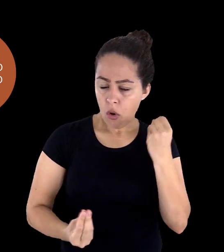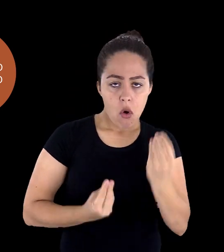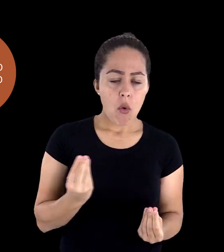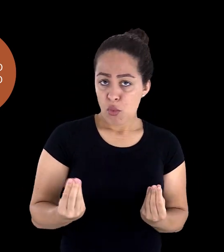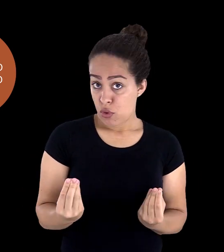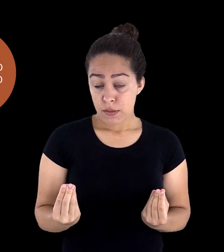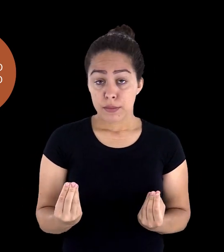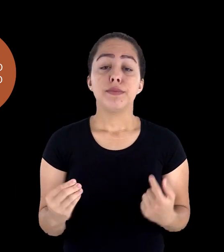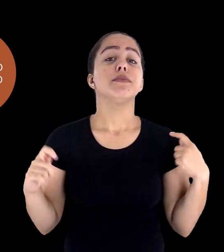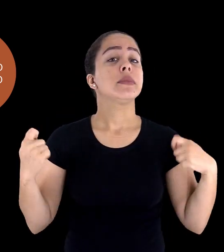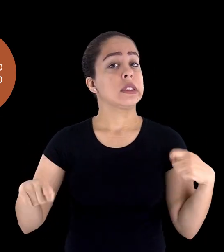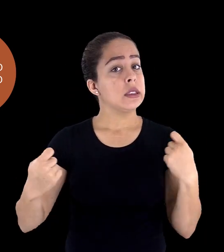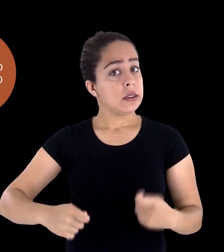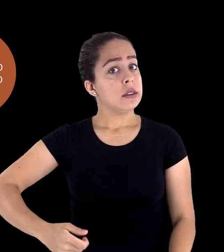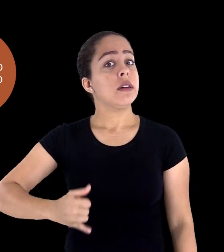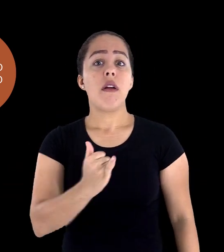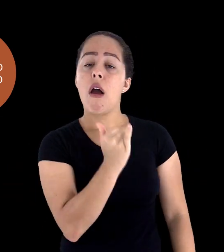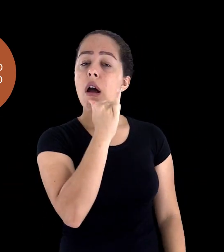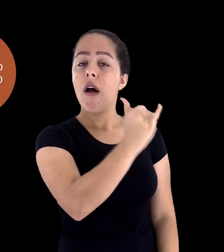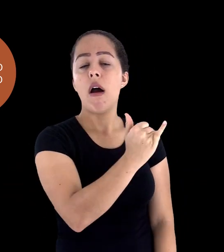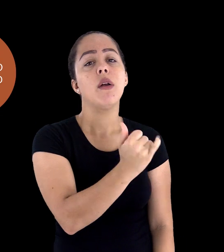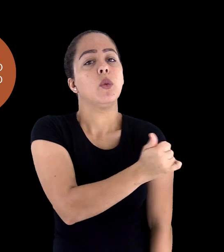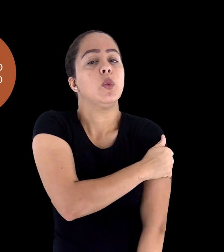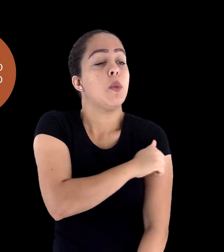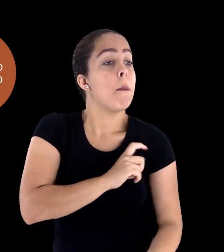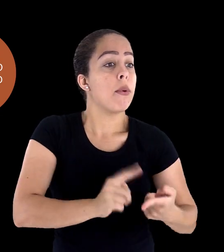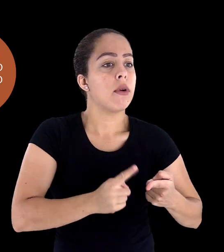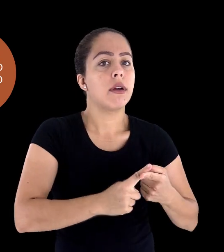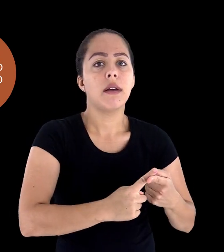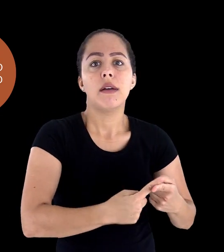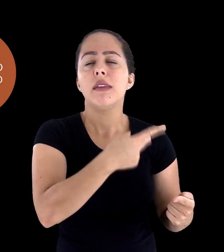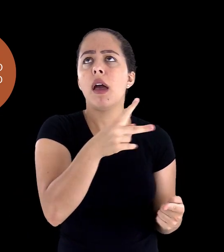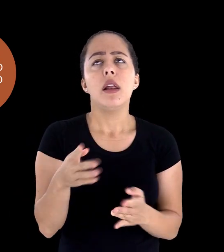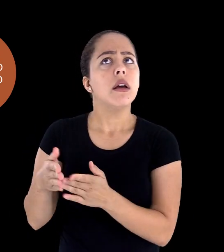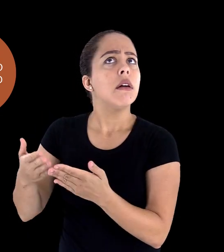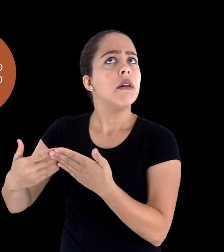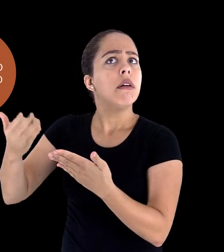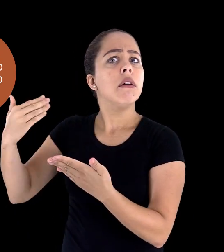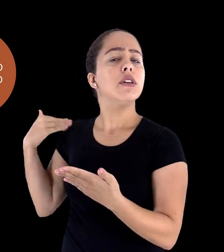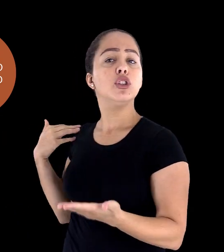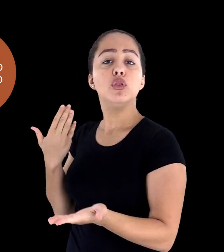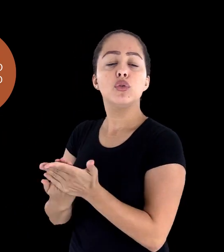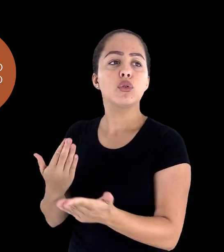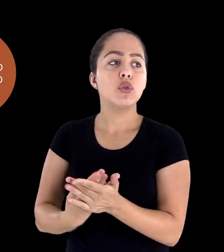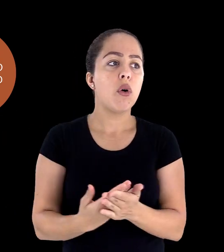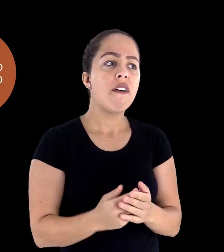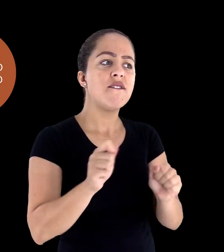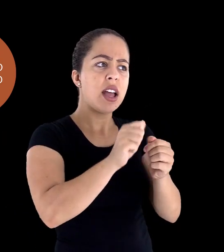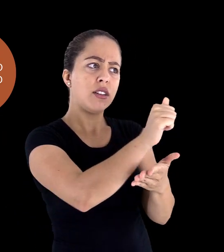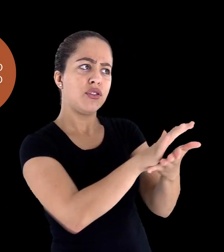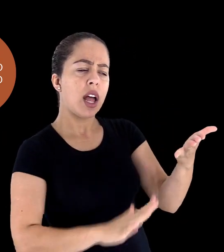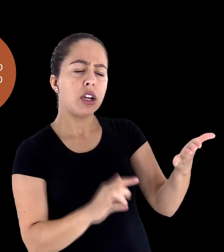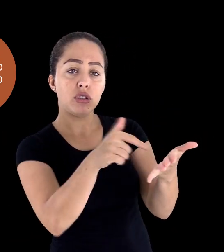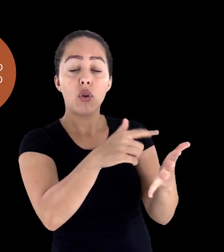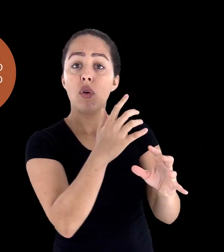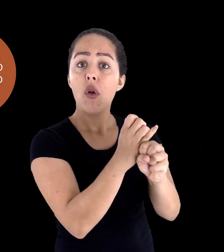devida valorização do processo daquilo que ele conseguiu até o momento aprender e